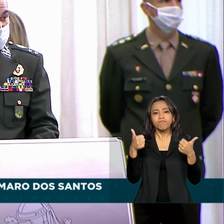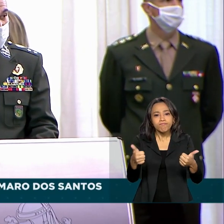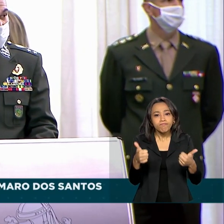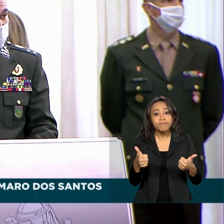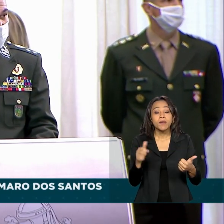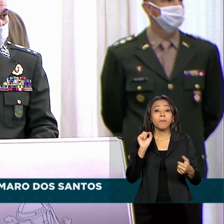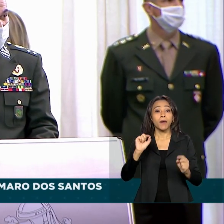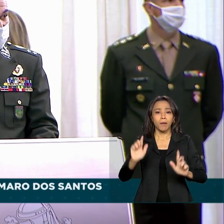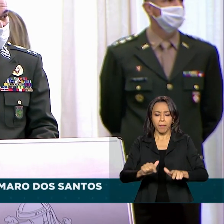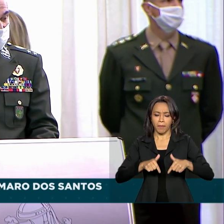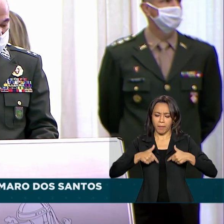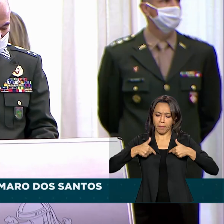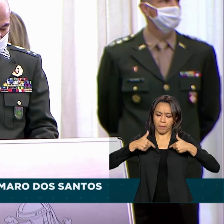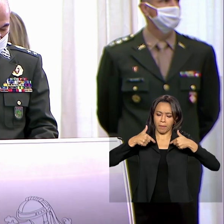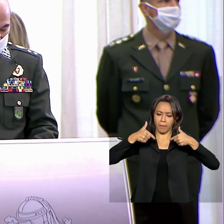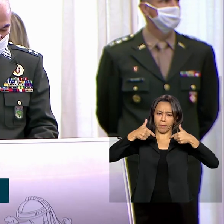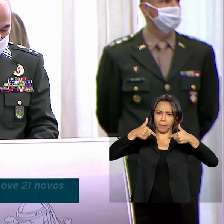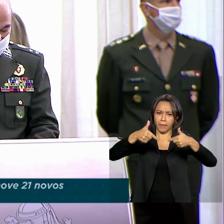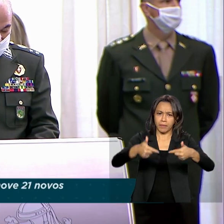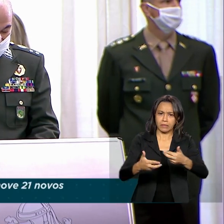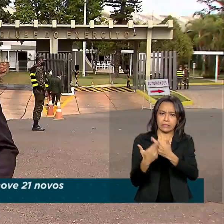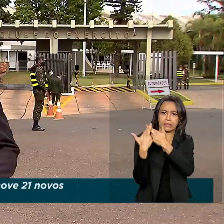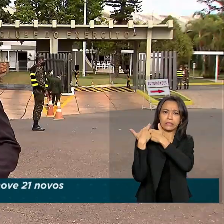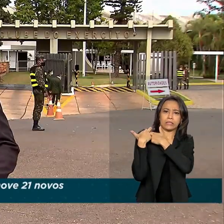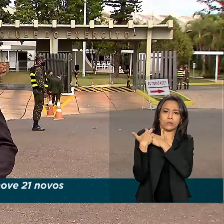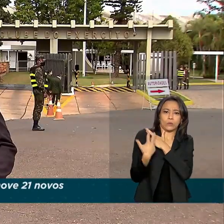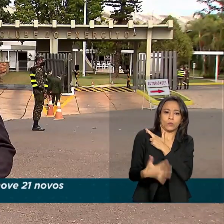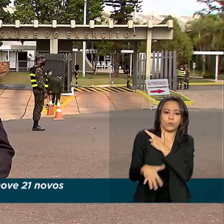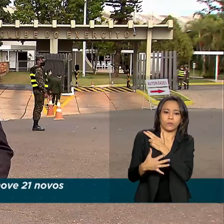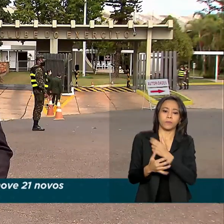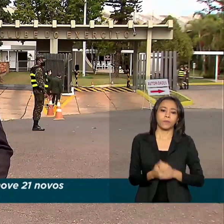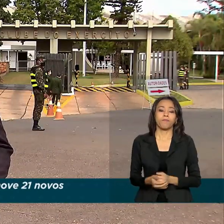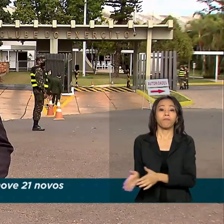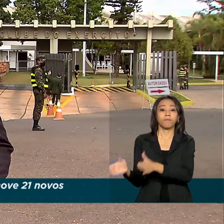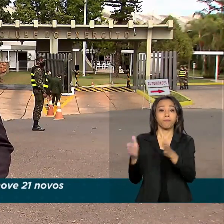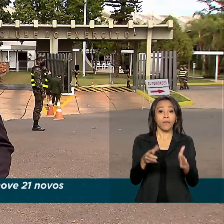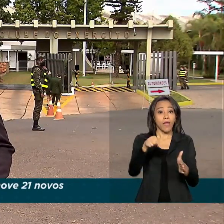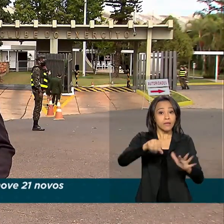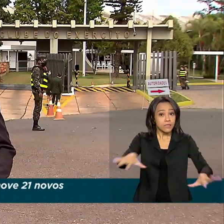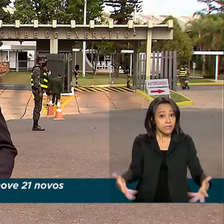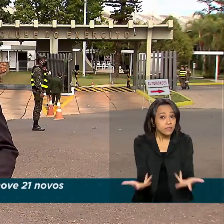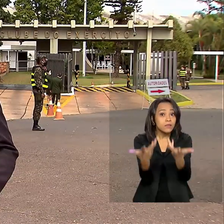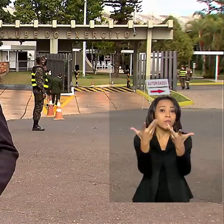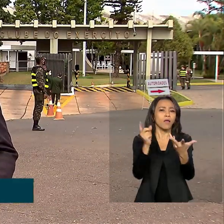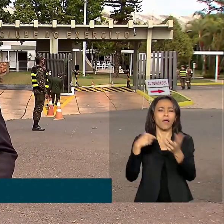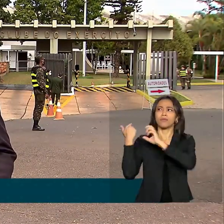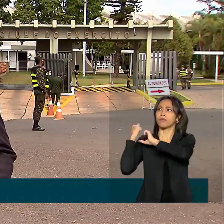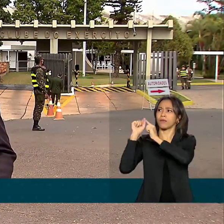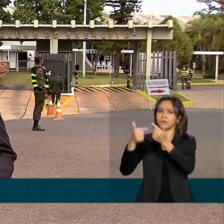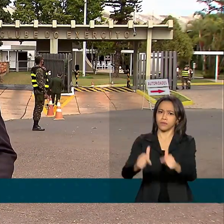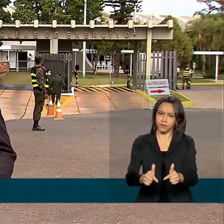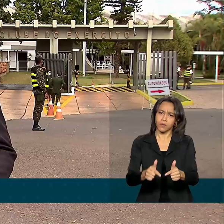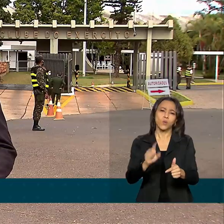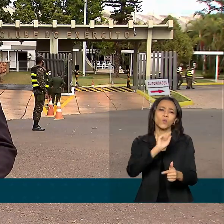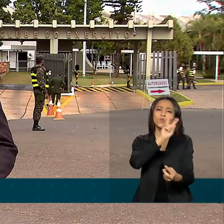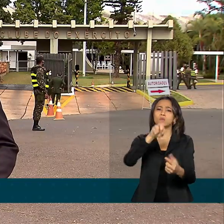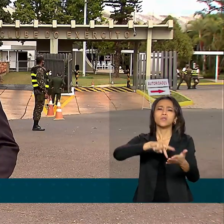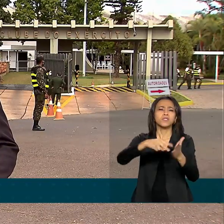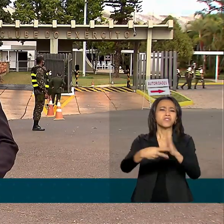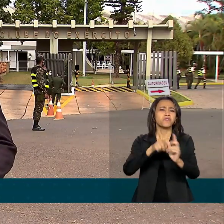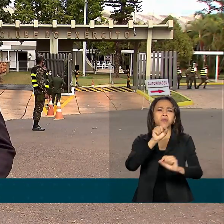para missões com maiores responsabilidades. A cerimônia, que já é tradição, simboliza o reconhecimento pelo